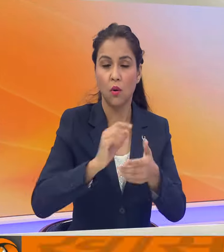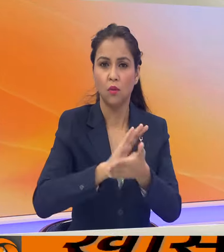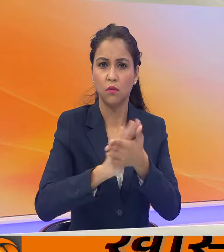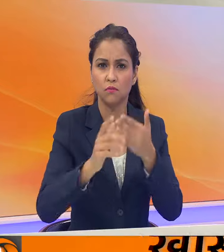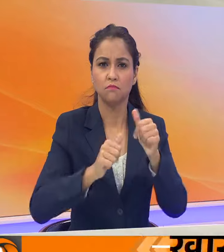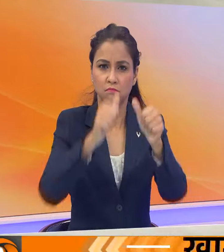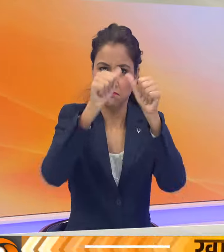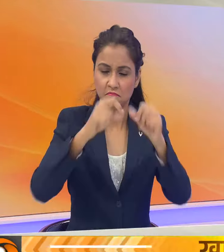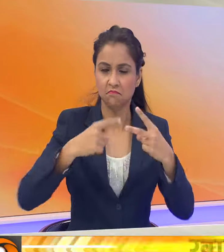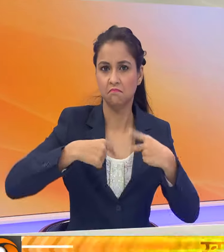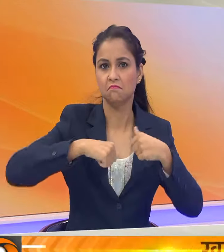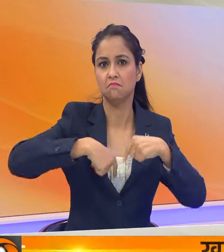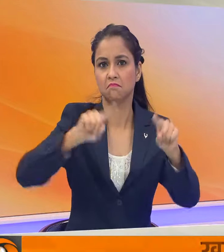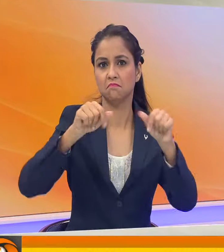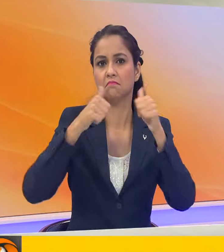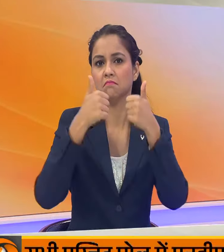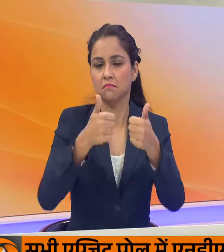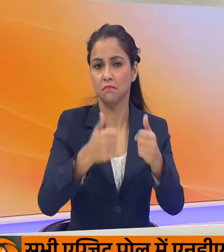रेकॉर्ड बना कर किया